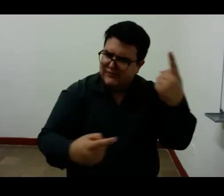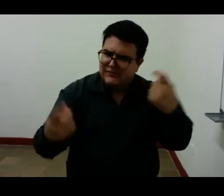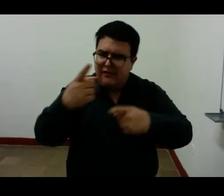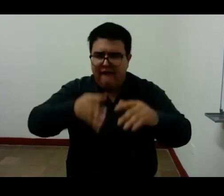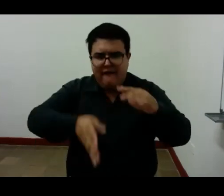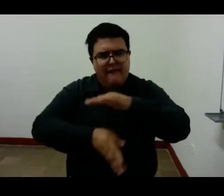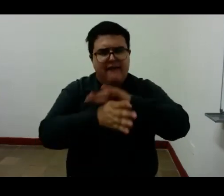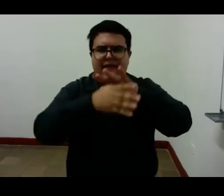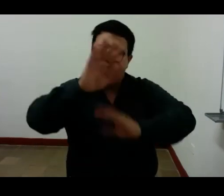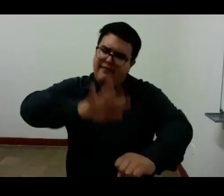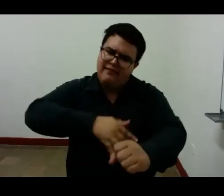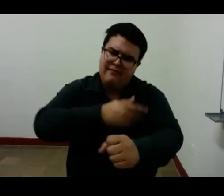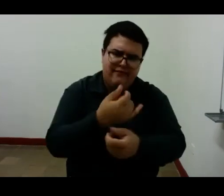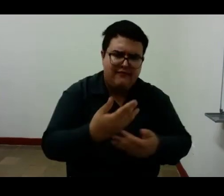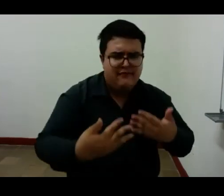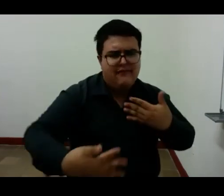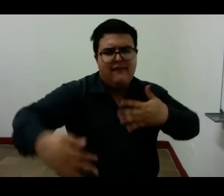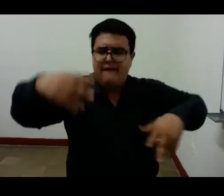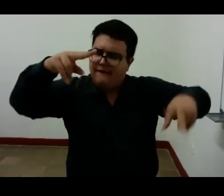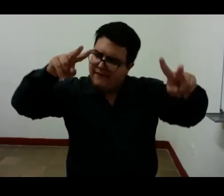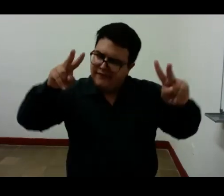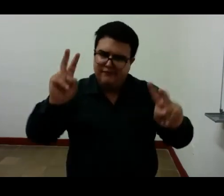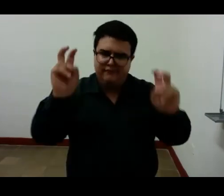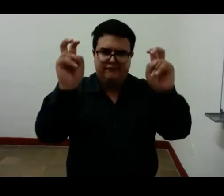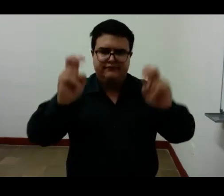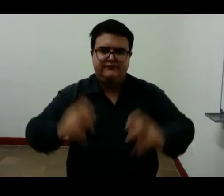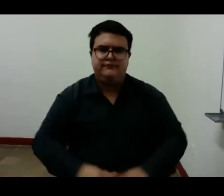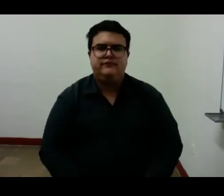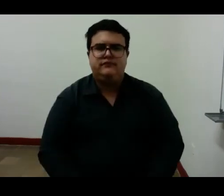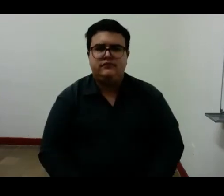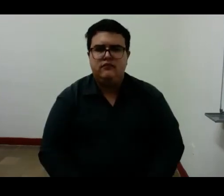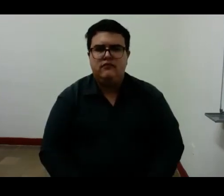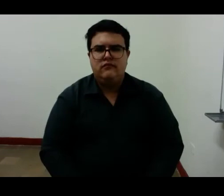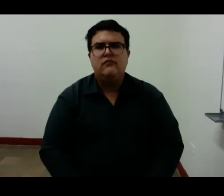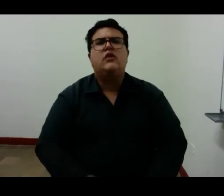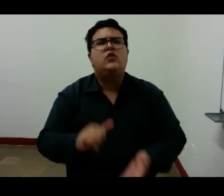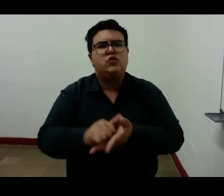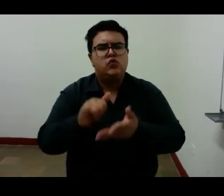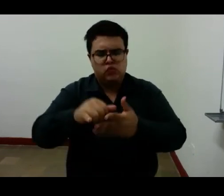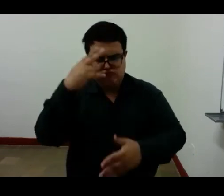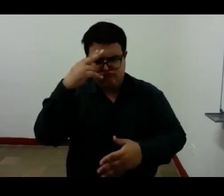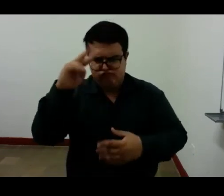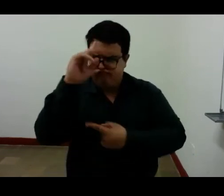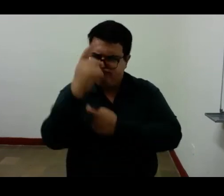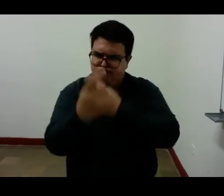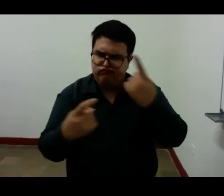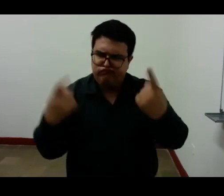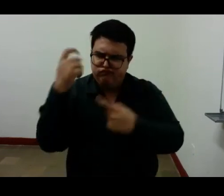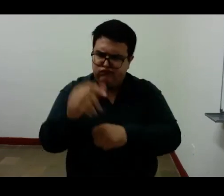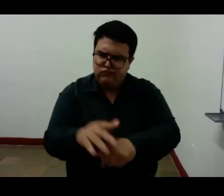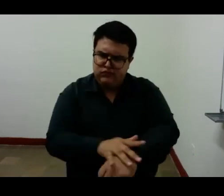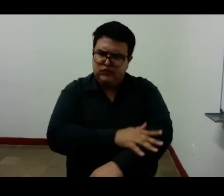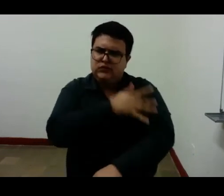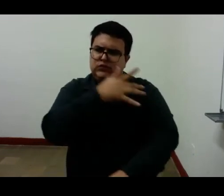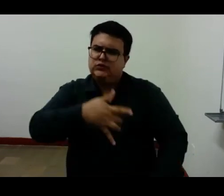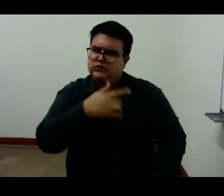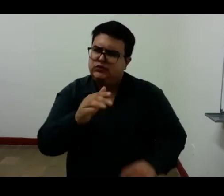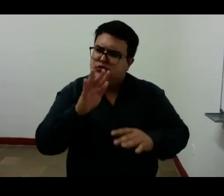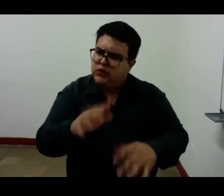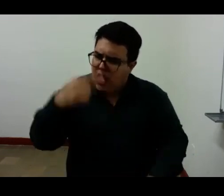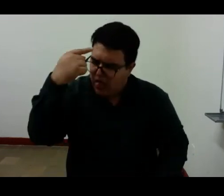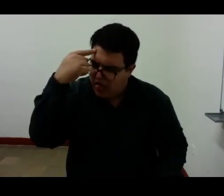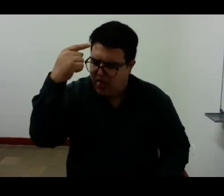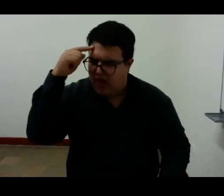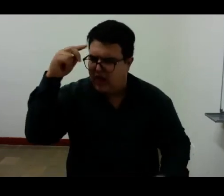cierro conmigo me sorprende pensar pensar pensar infancia como un